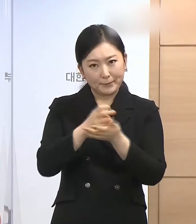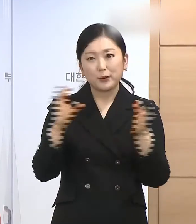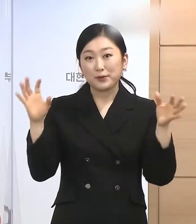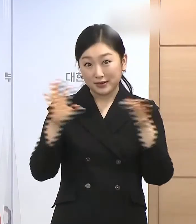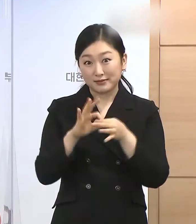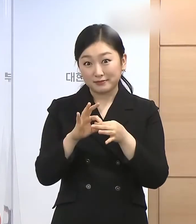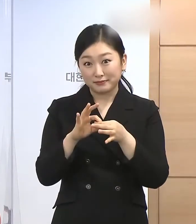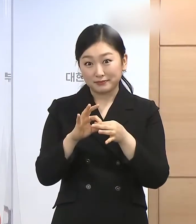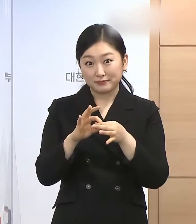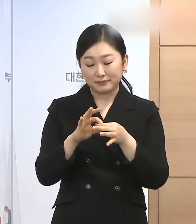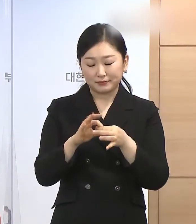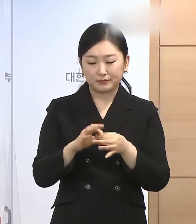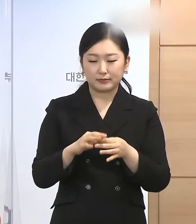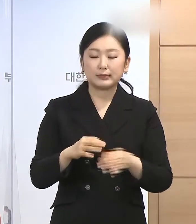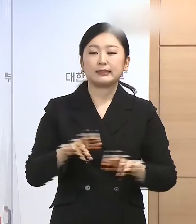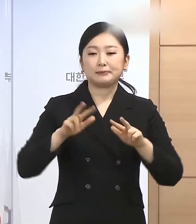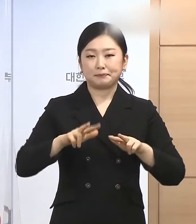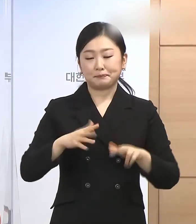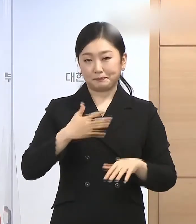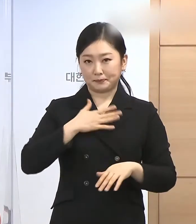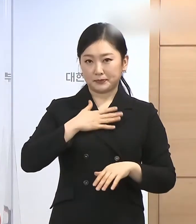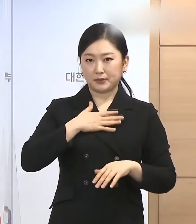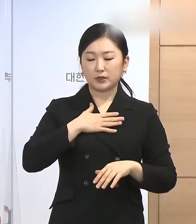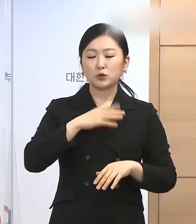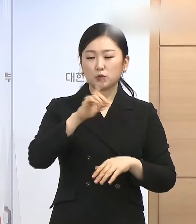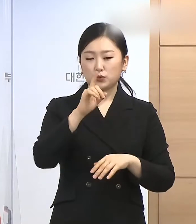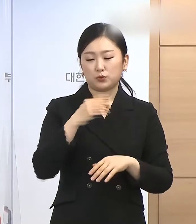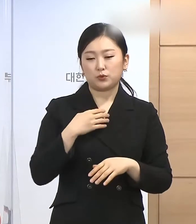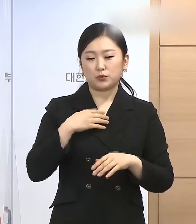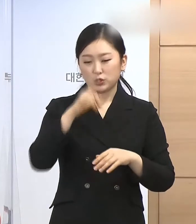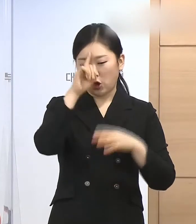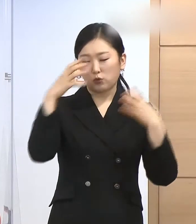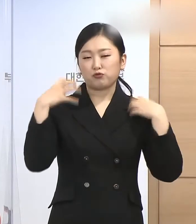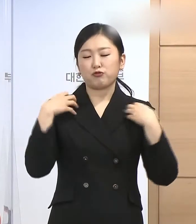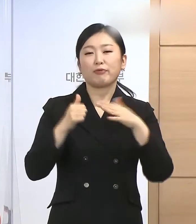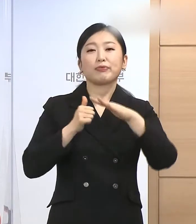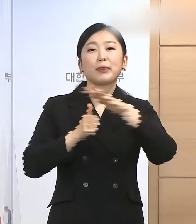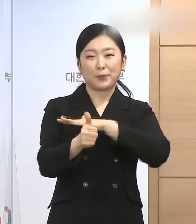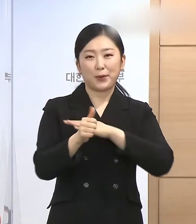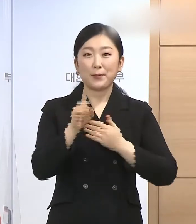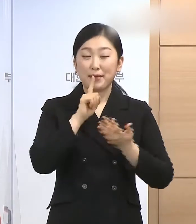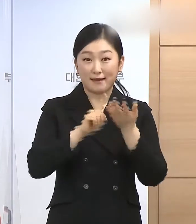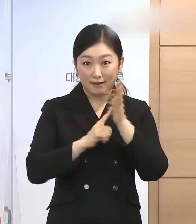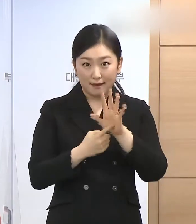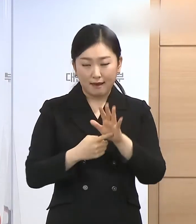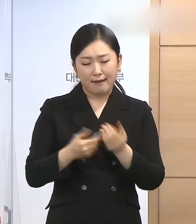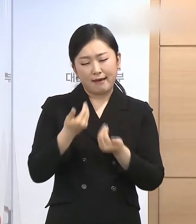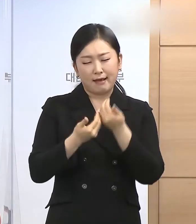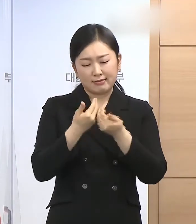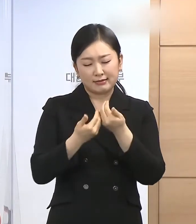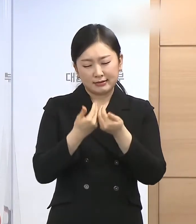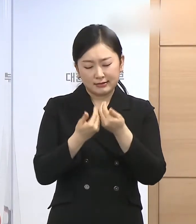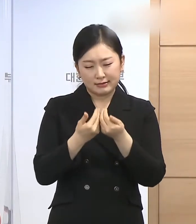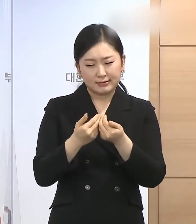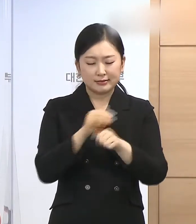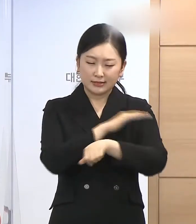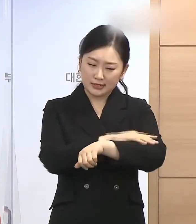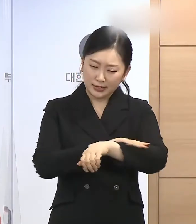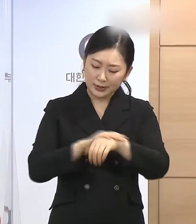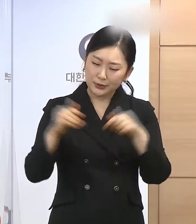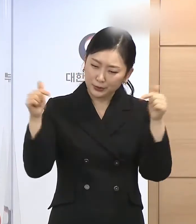정부의 대표로서 말씀드린 국민화학 또 갈등의 치유 이런 관점에서 대통령께서